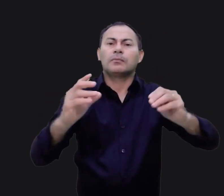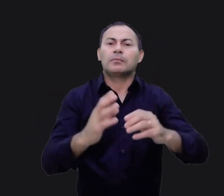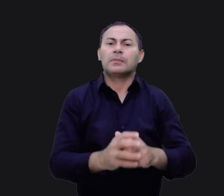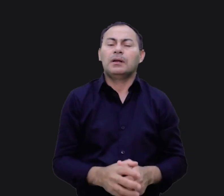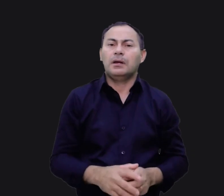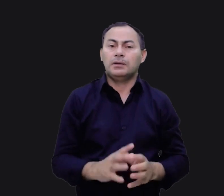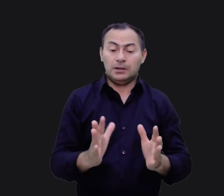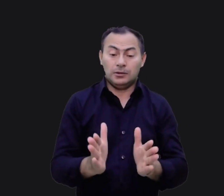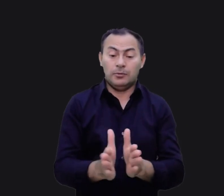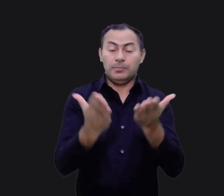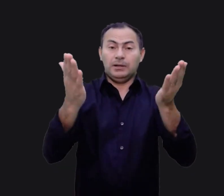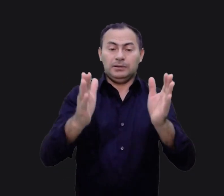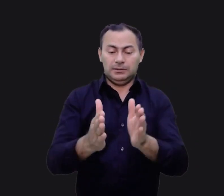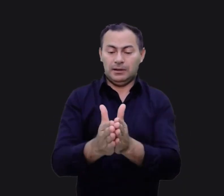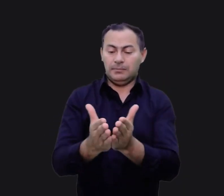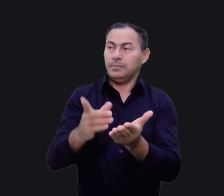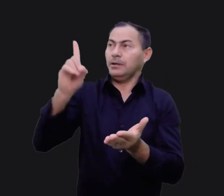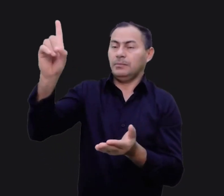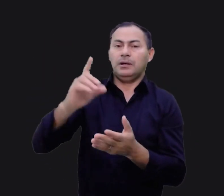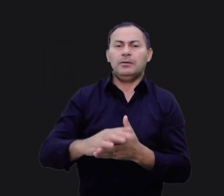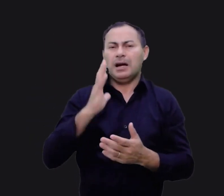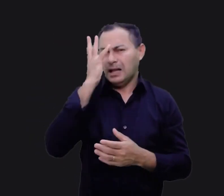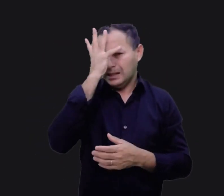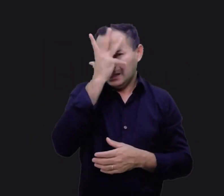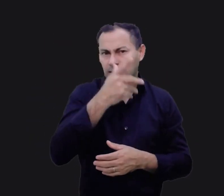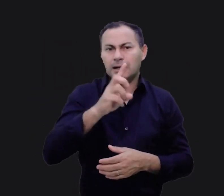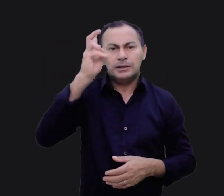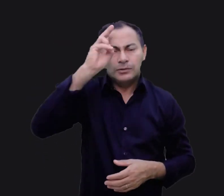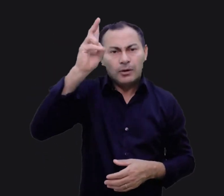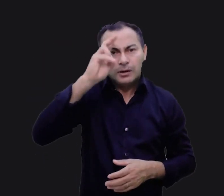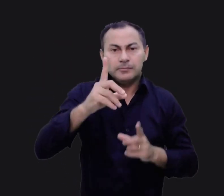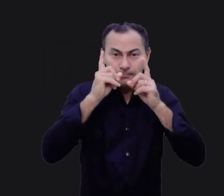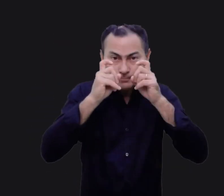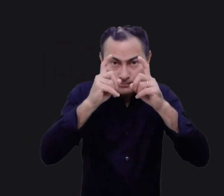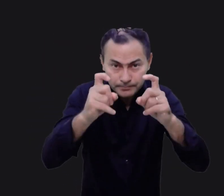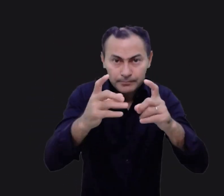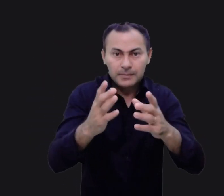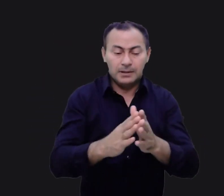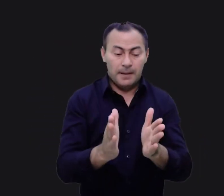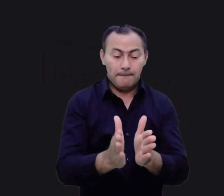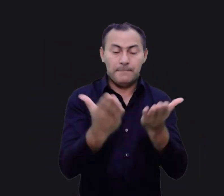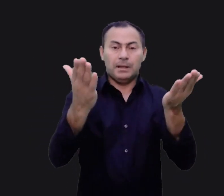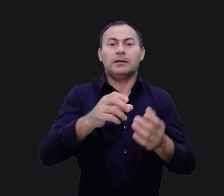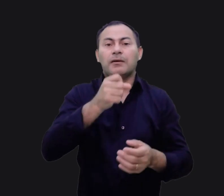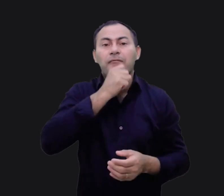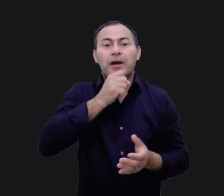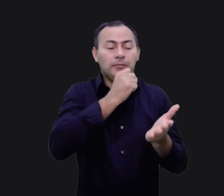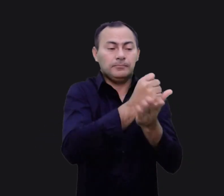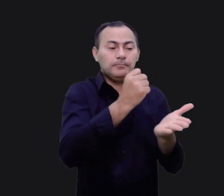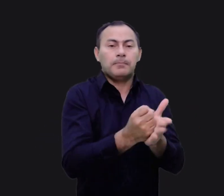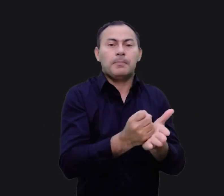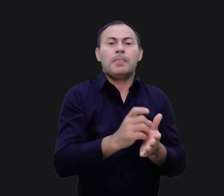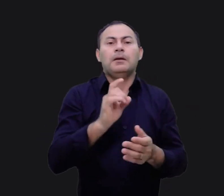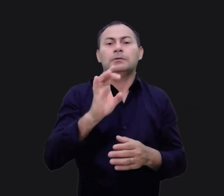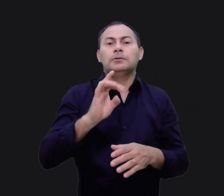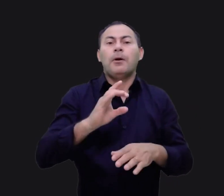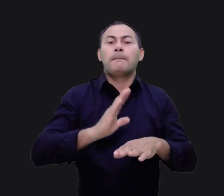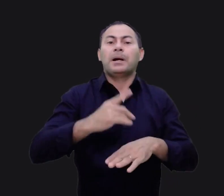Esse é um dos grandes milagres da Bíblia. Uma linda história. É interessante que esse milagre do Velho Testamento seja apenas mais